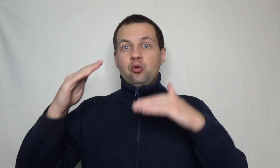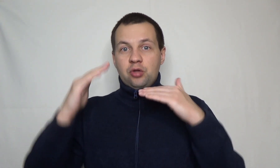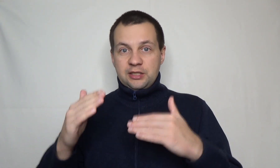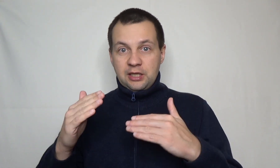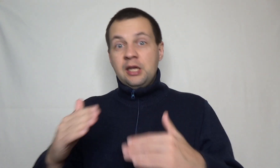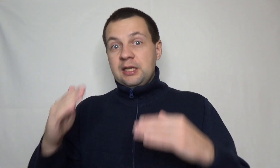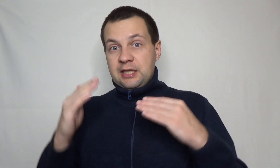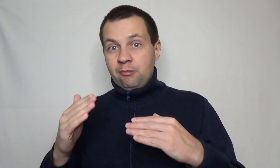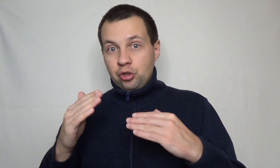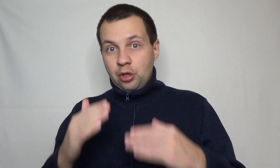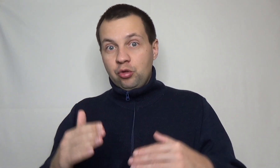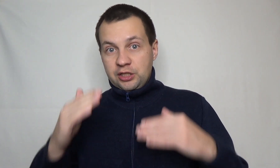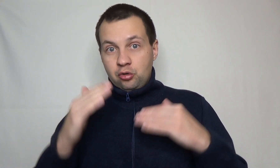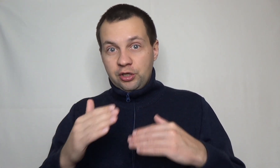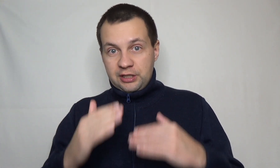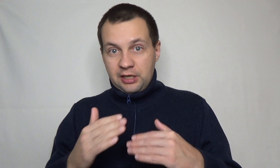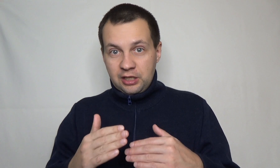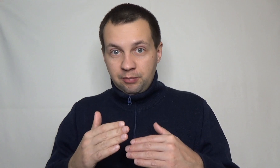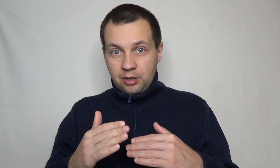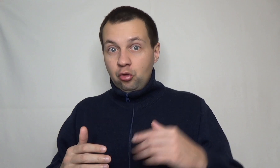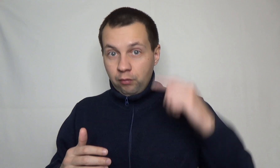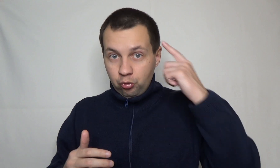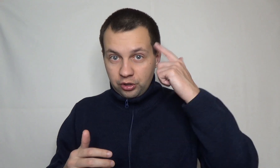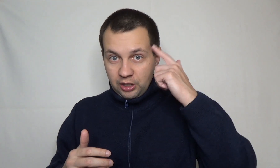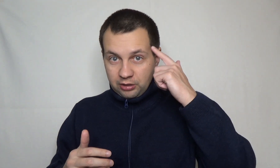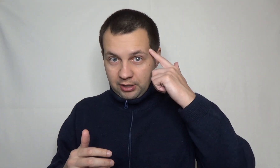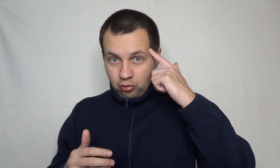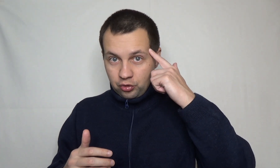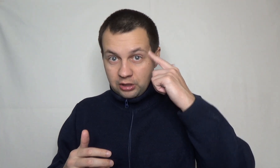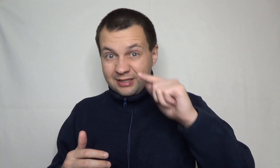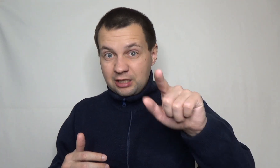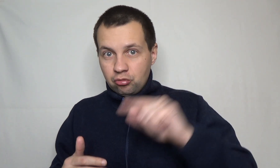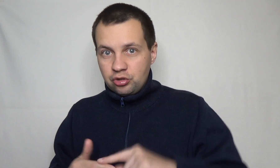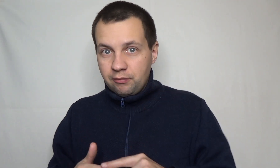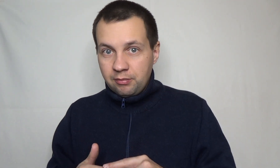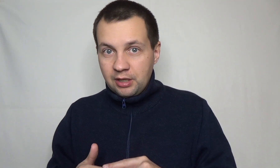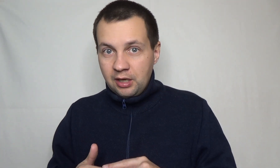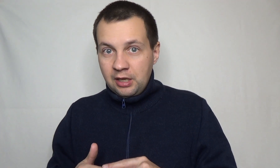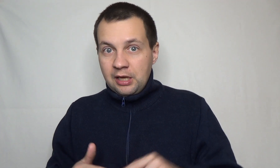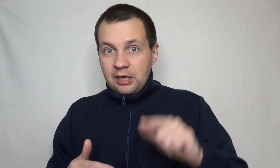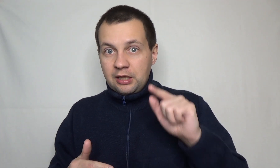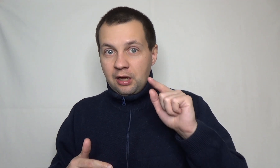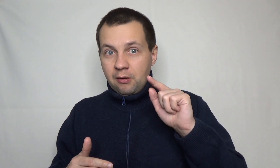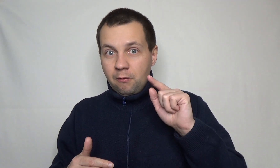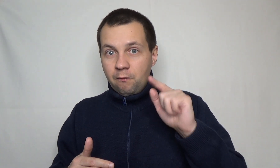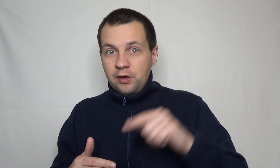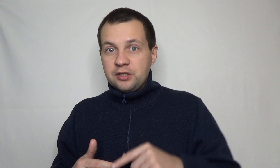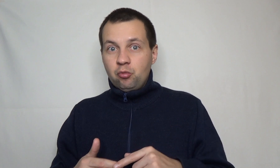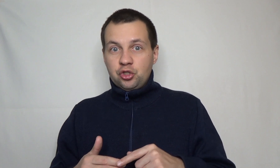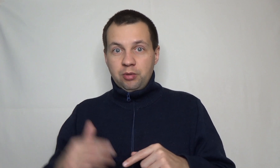вам не удастся заработать, а удастся только сохранить капитал. Но вы будете дальше образовываться. Настанут, времена, когда вы сможете